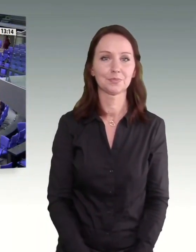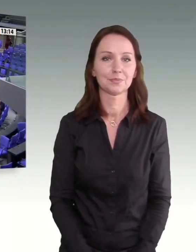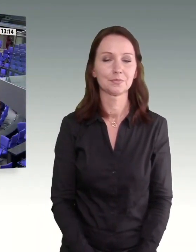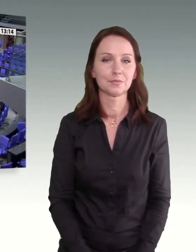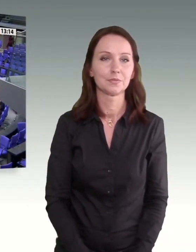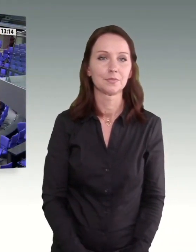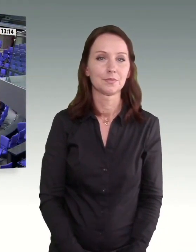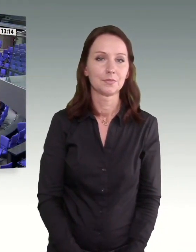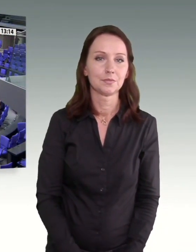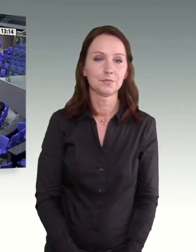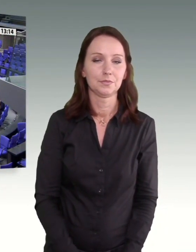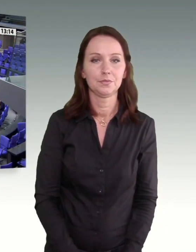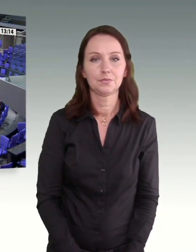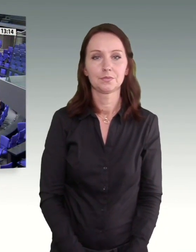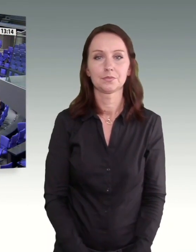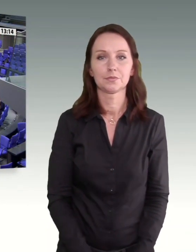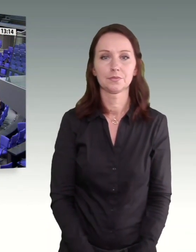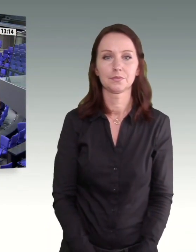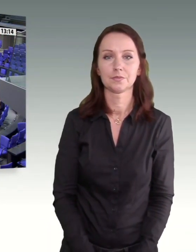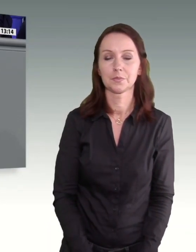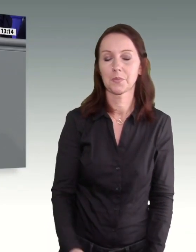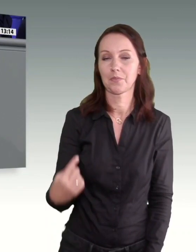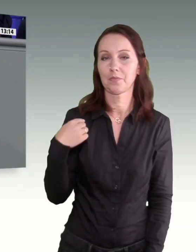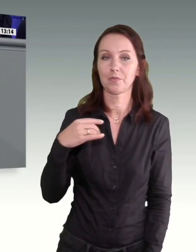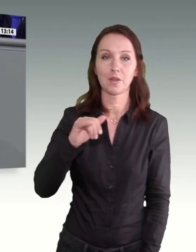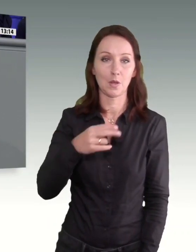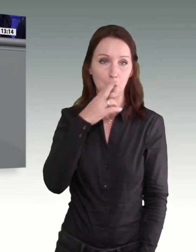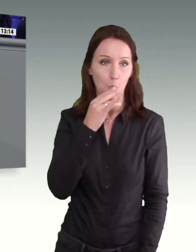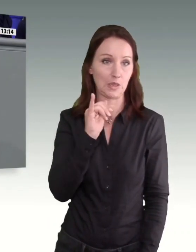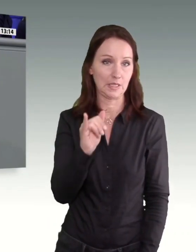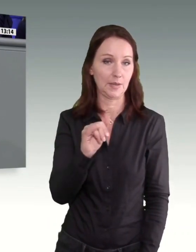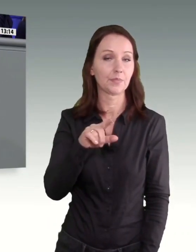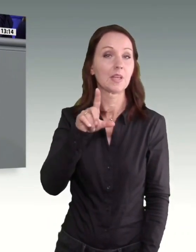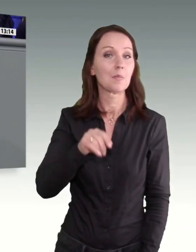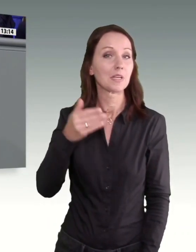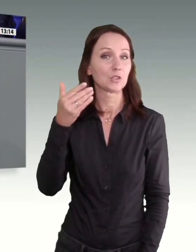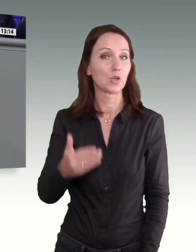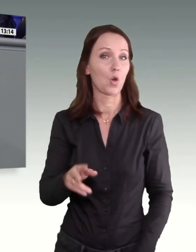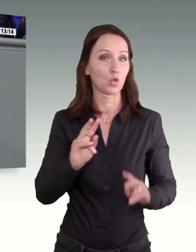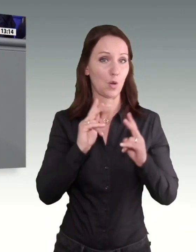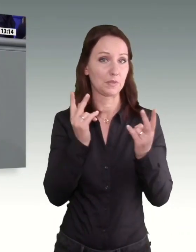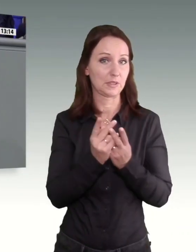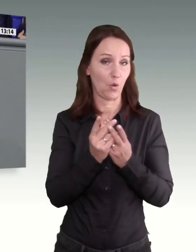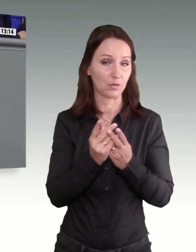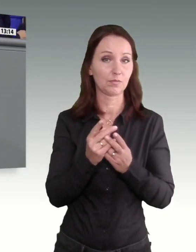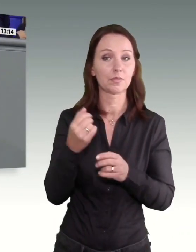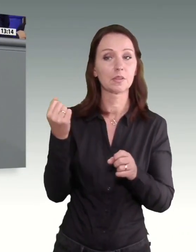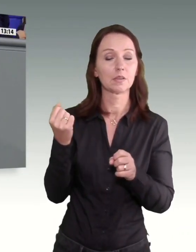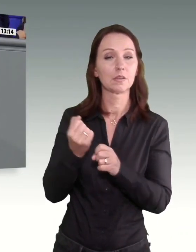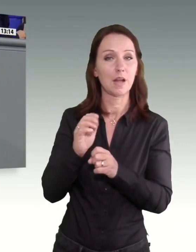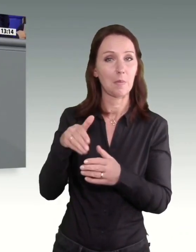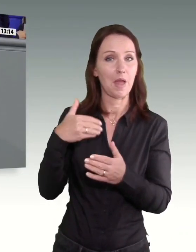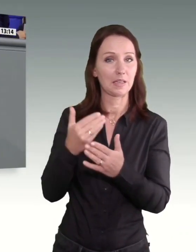Im Juni hat die Mindestlohnkommission mit den Stimmen der Arbeitgebervertreter und der neuen Vorsitzenden, den bisher verfolgten,